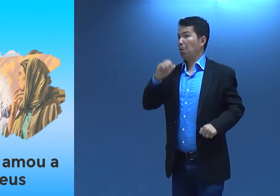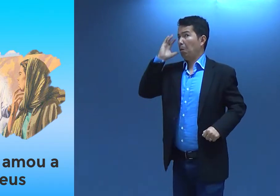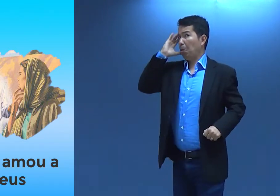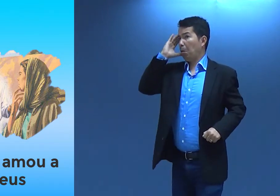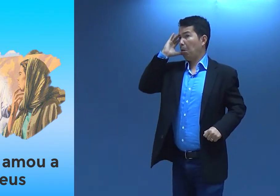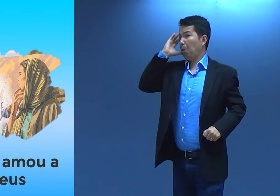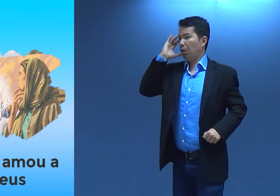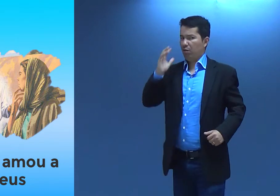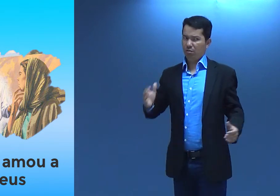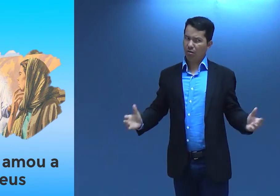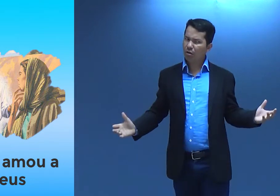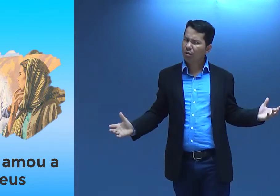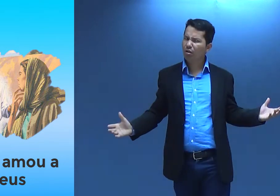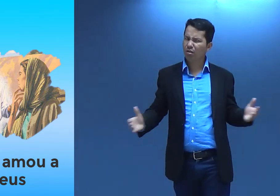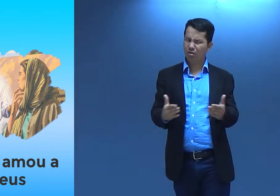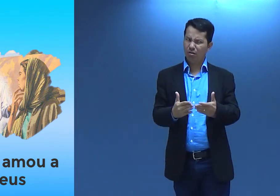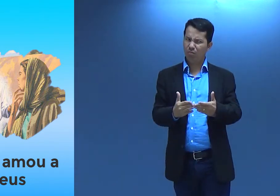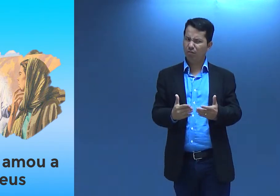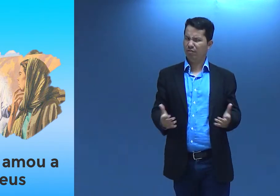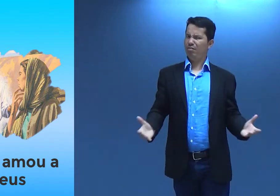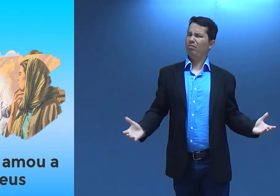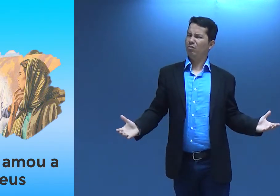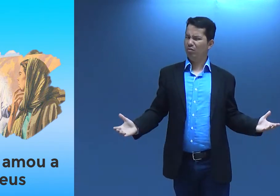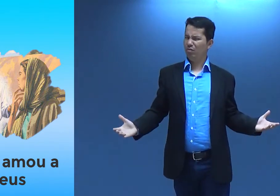amassos, né? Gente, por favor.